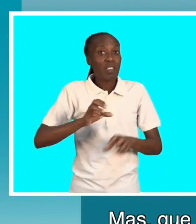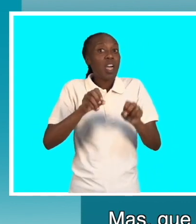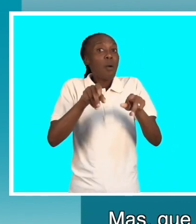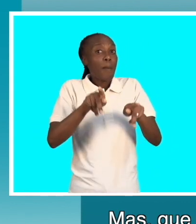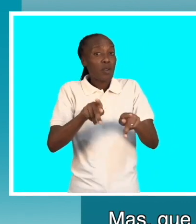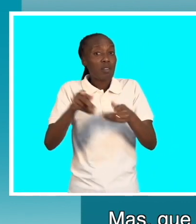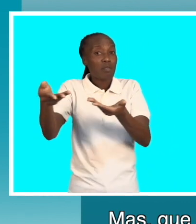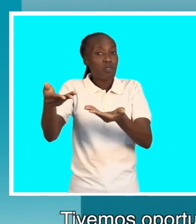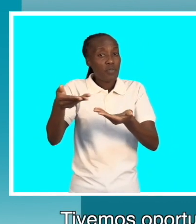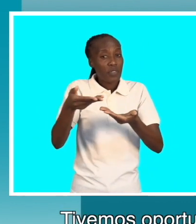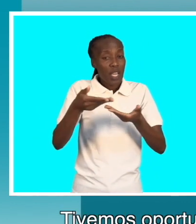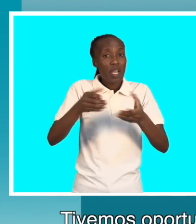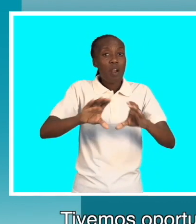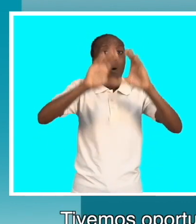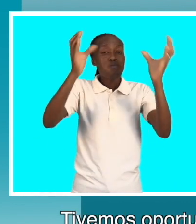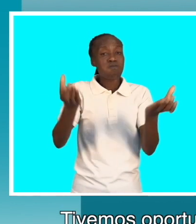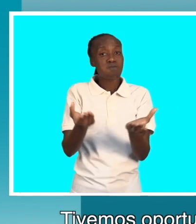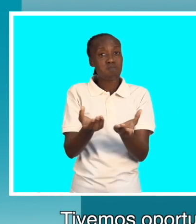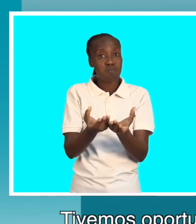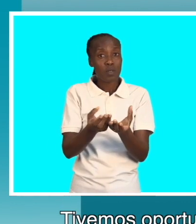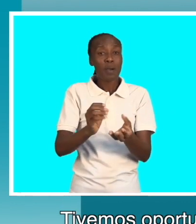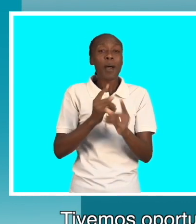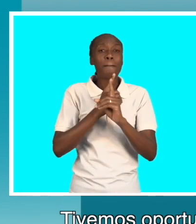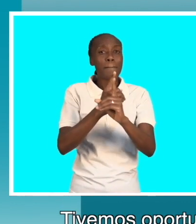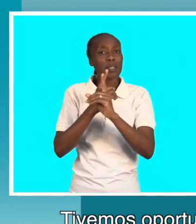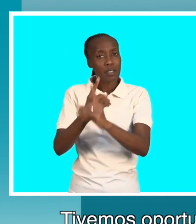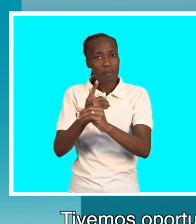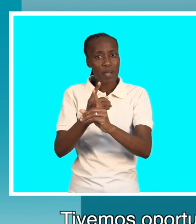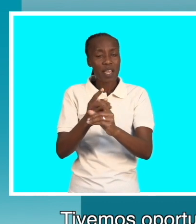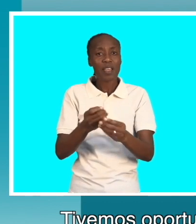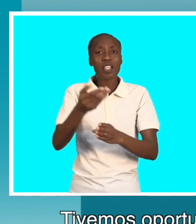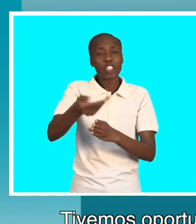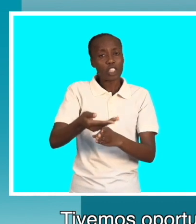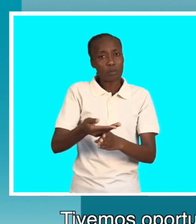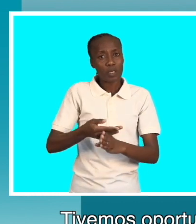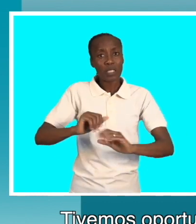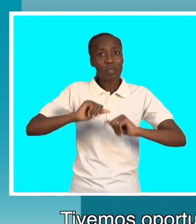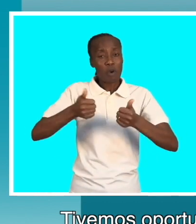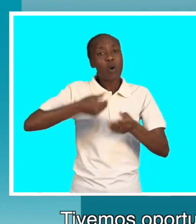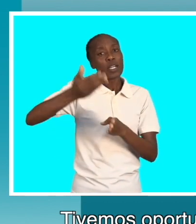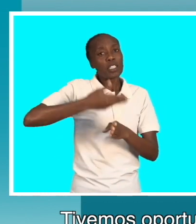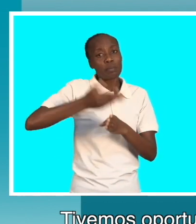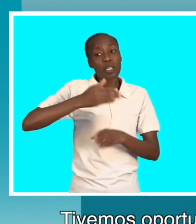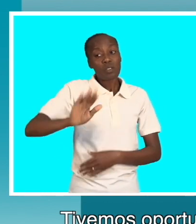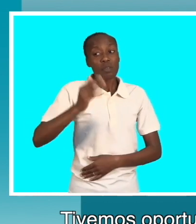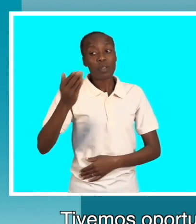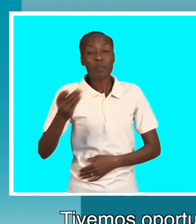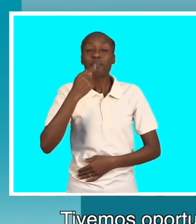já começou tínhamos oportunidade de convidar quase o mundo inteiro para um espaço para compartilhar